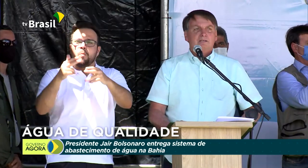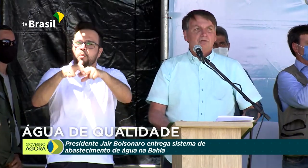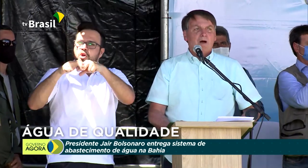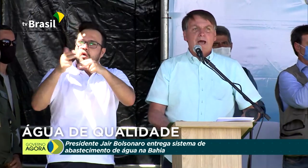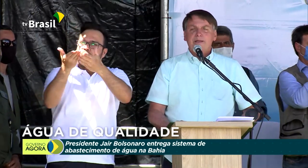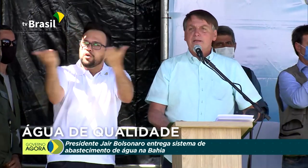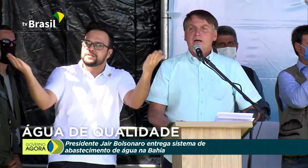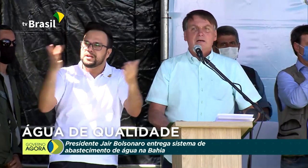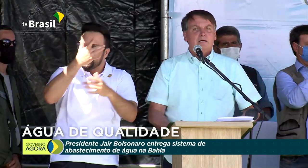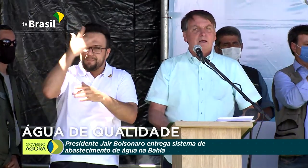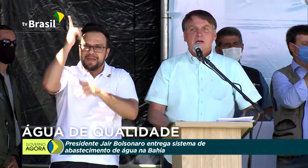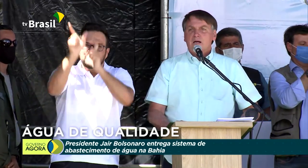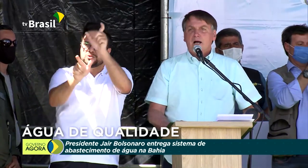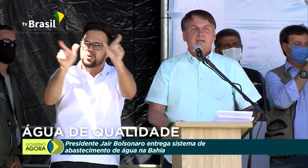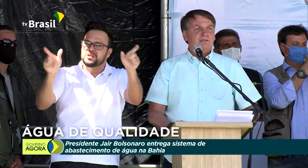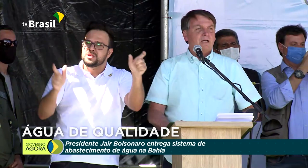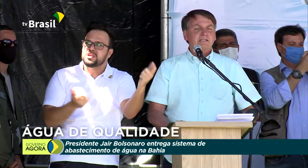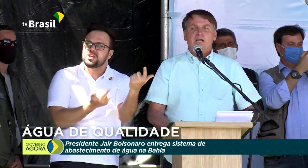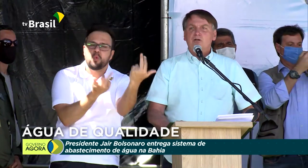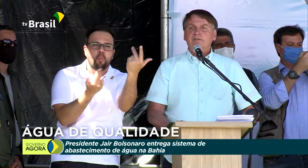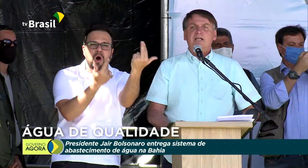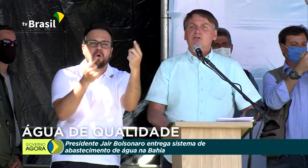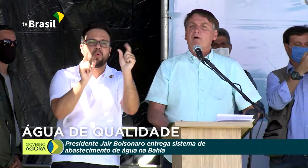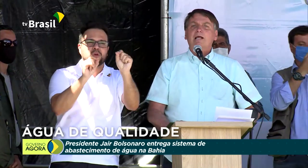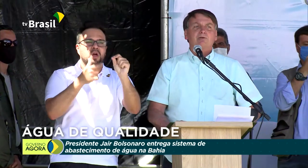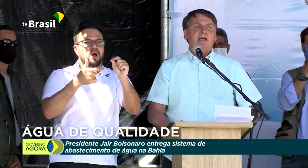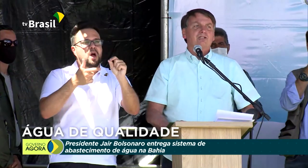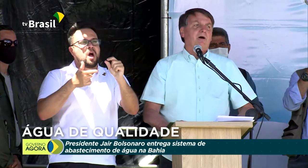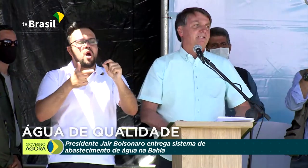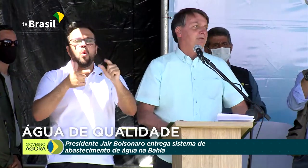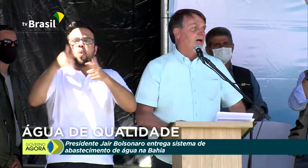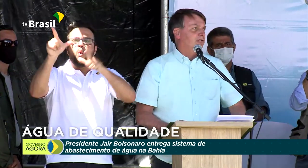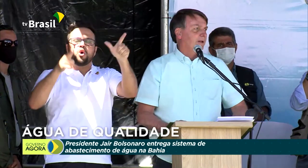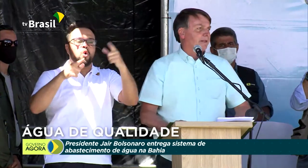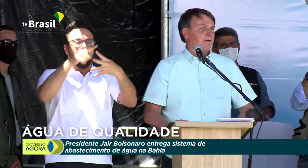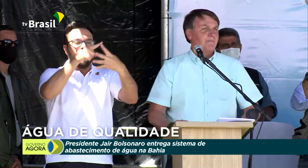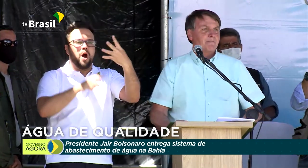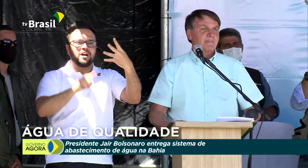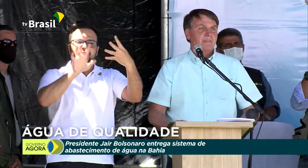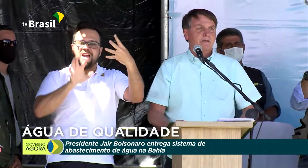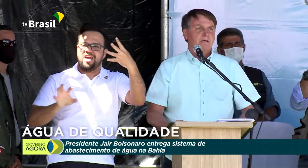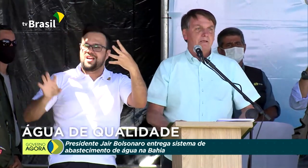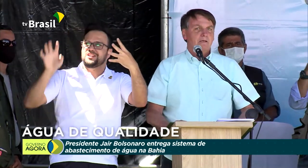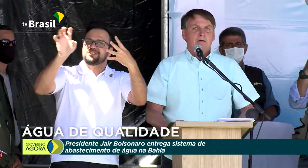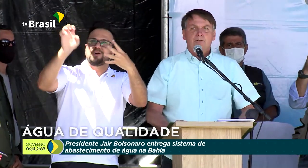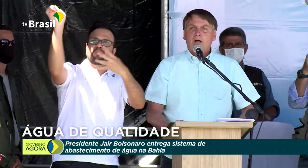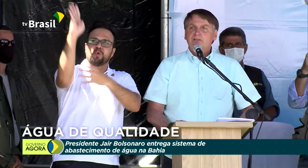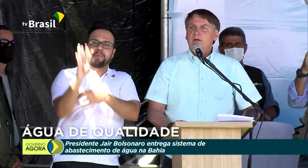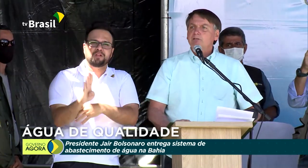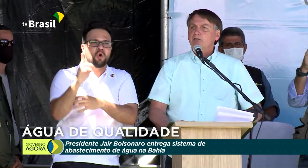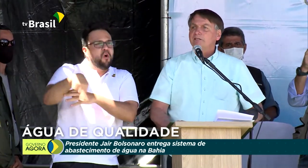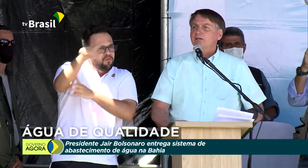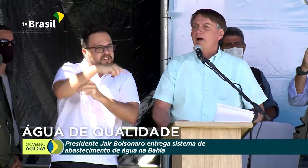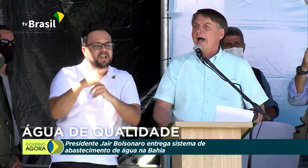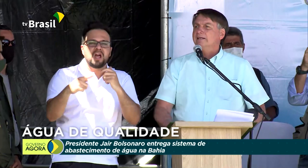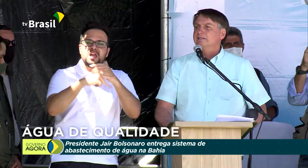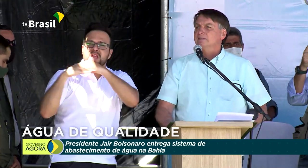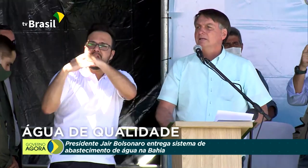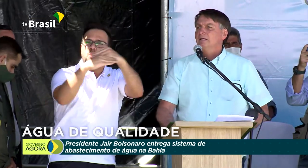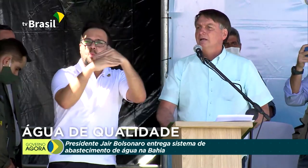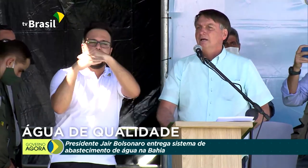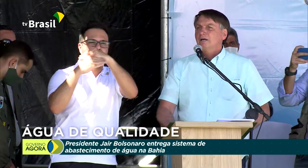iguais às outras quatro regiões do nosso Brasil. Nós somos todos